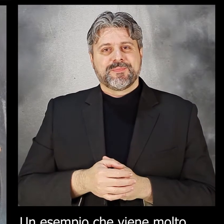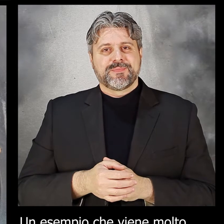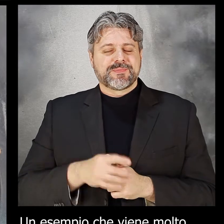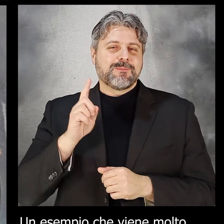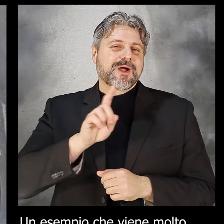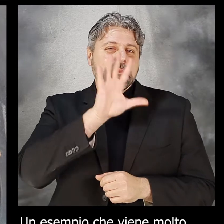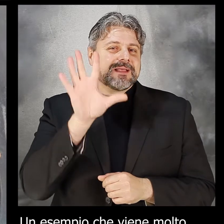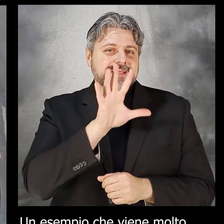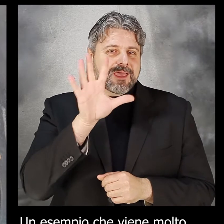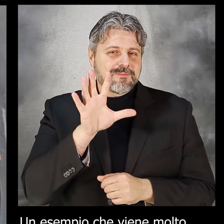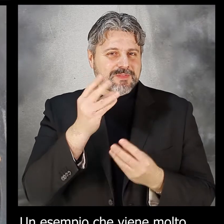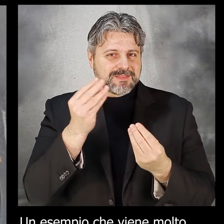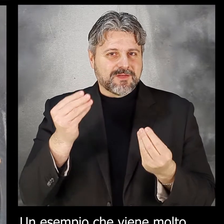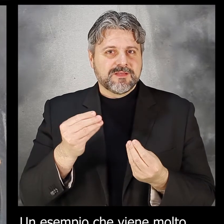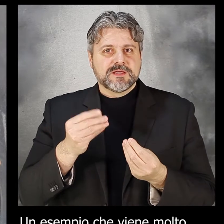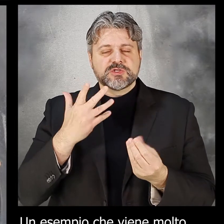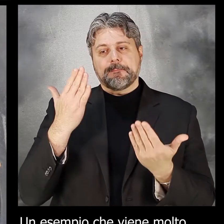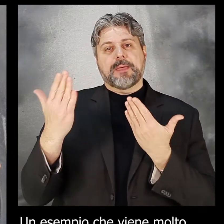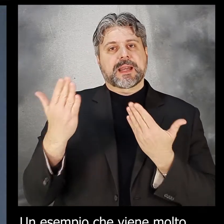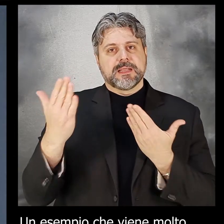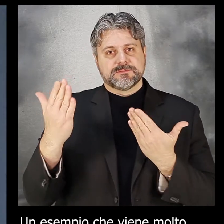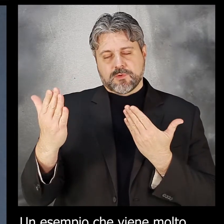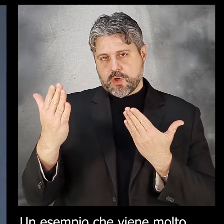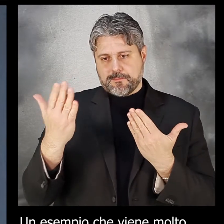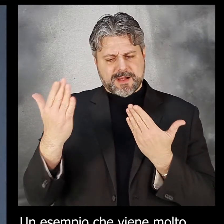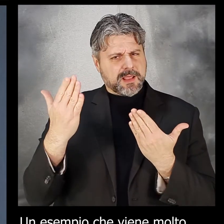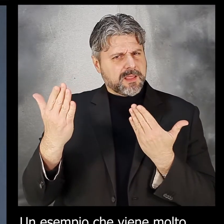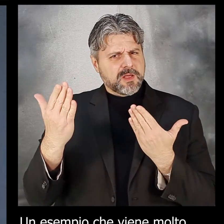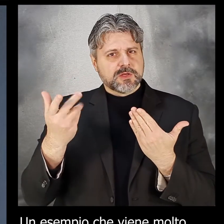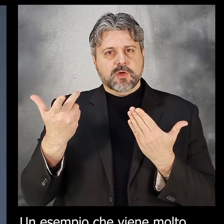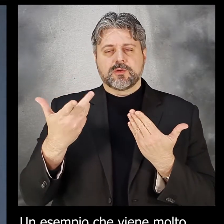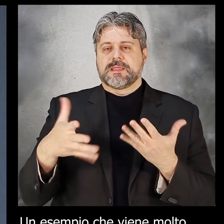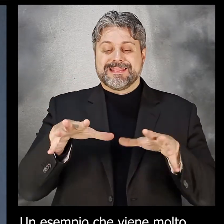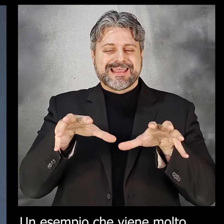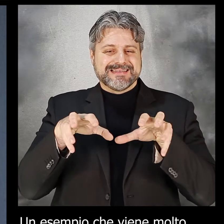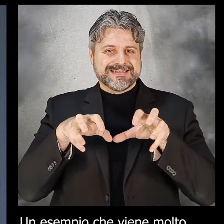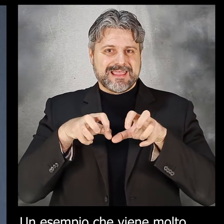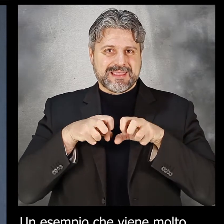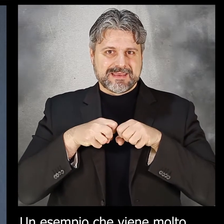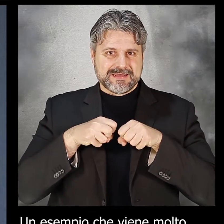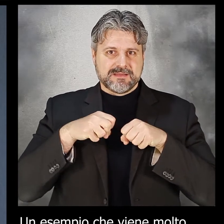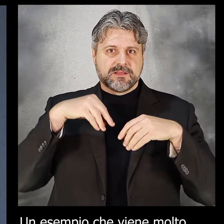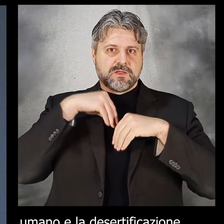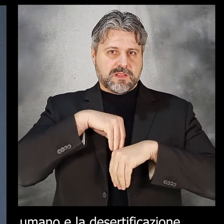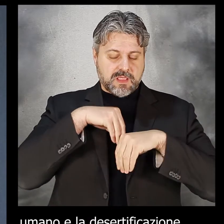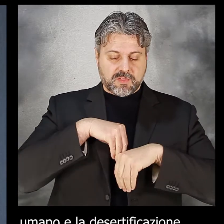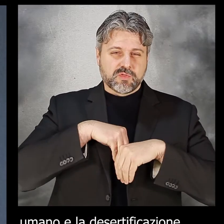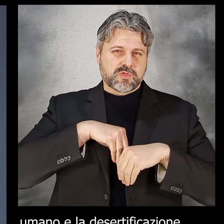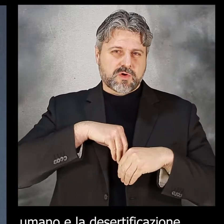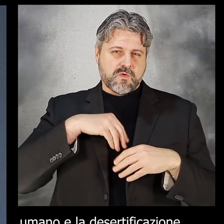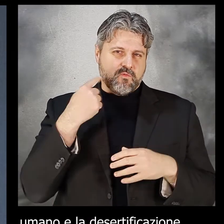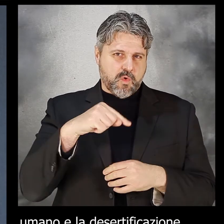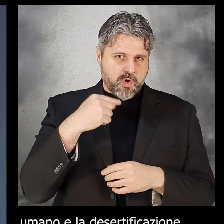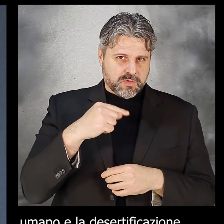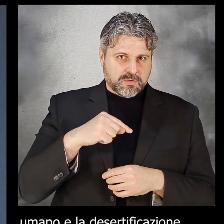che viene molto spesso fatto è quello del parallelismo tra la desertificazione dell'animo umano